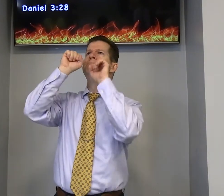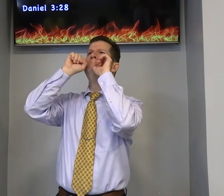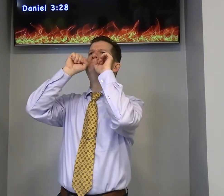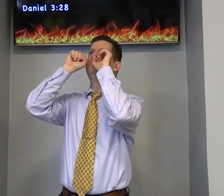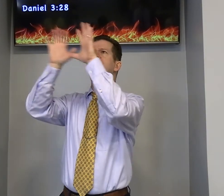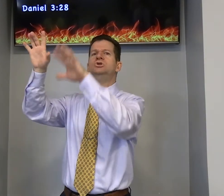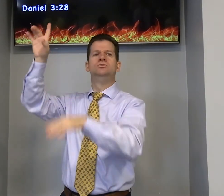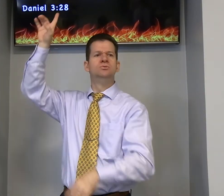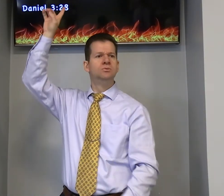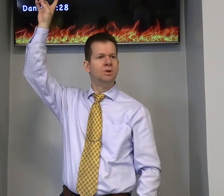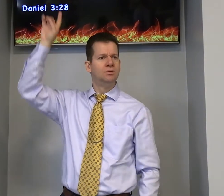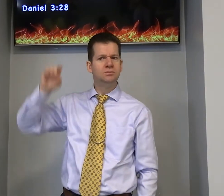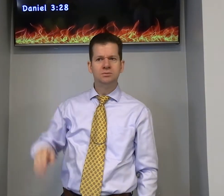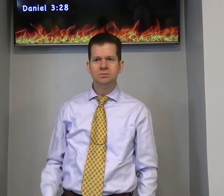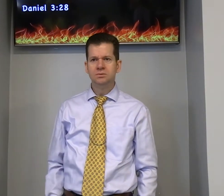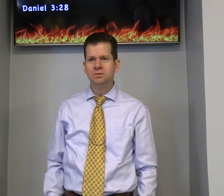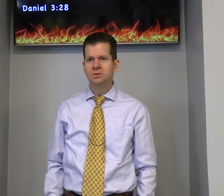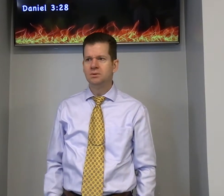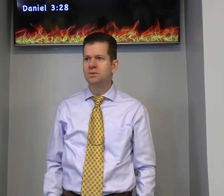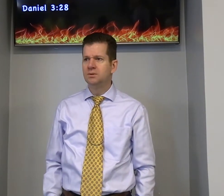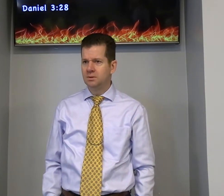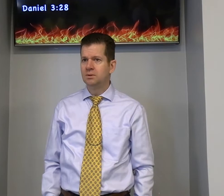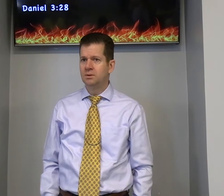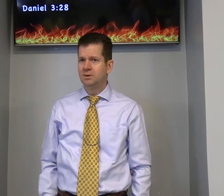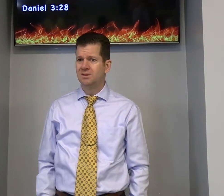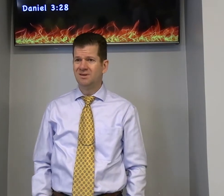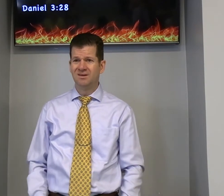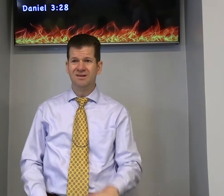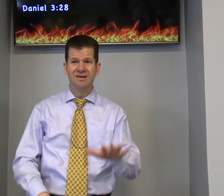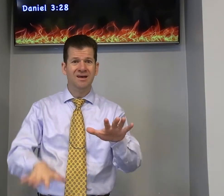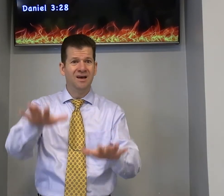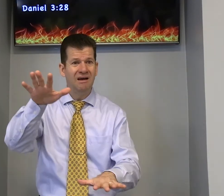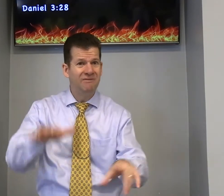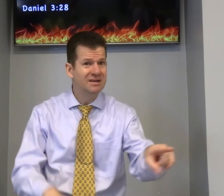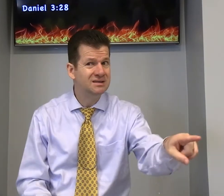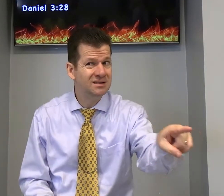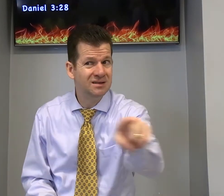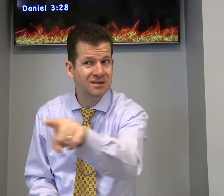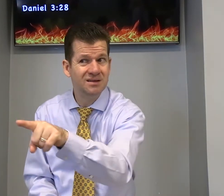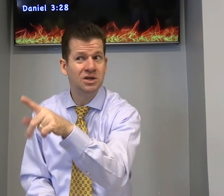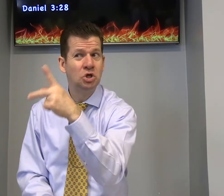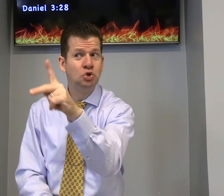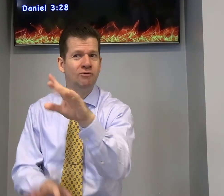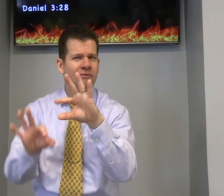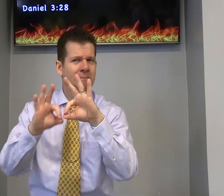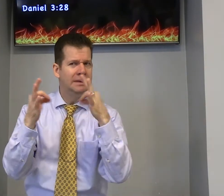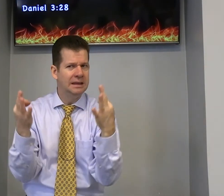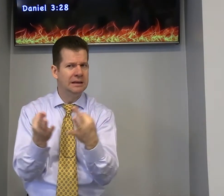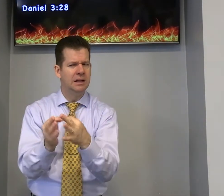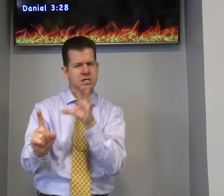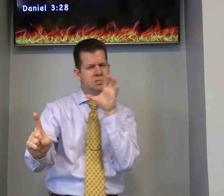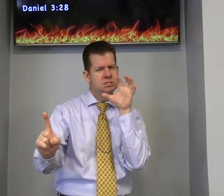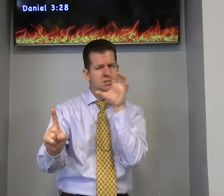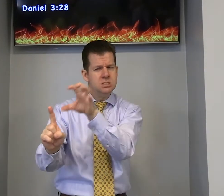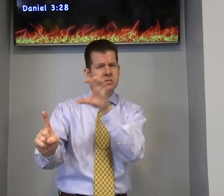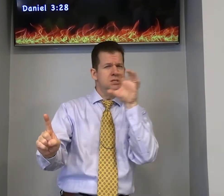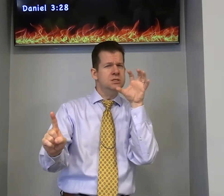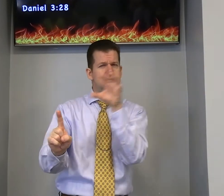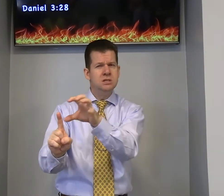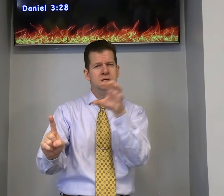e ele abende o nome de Deus talvez a sua família tem